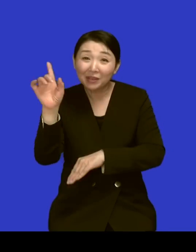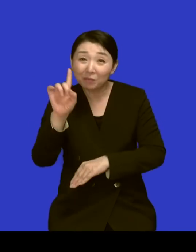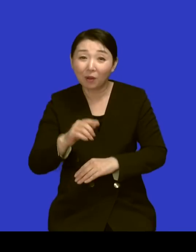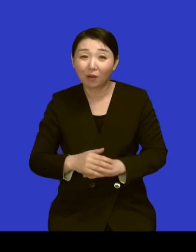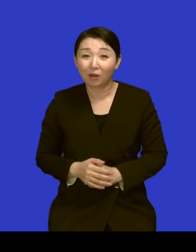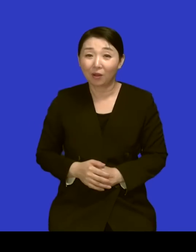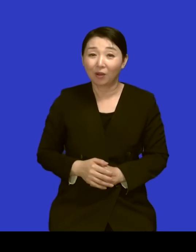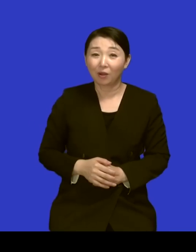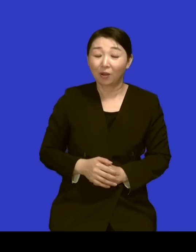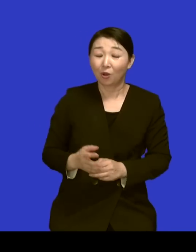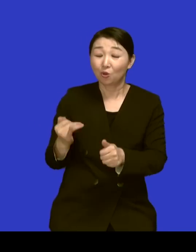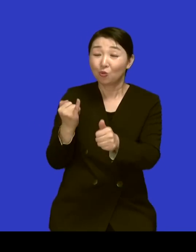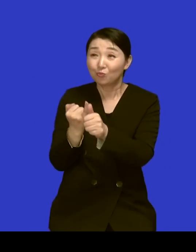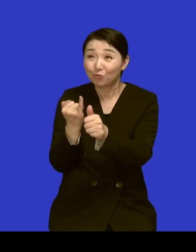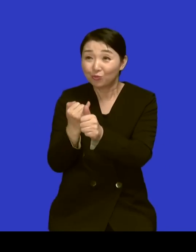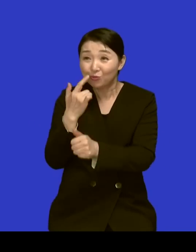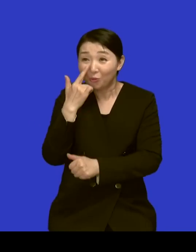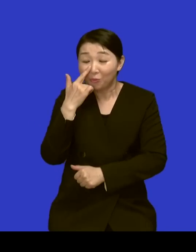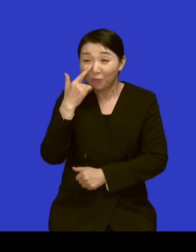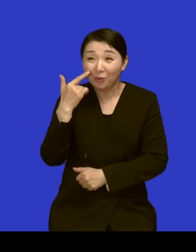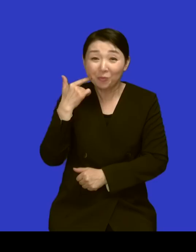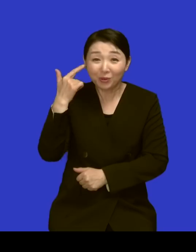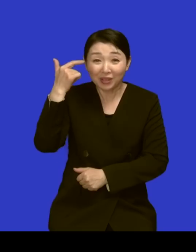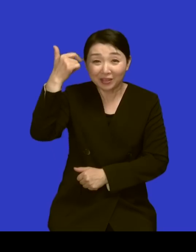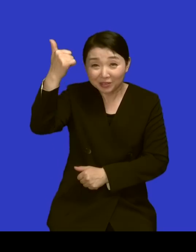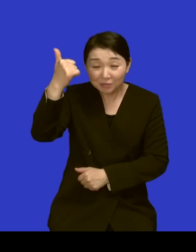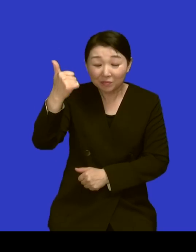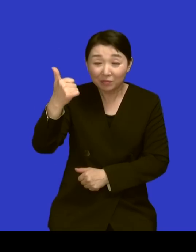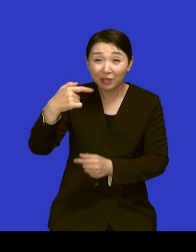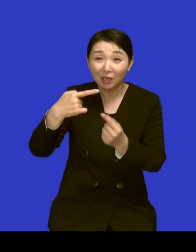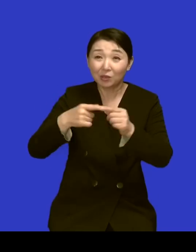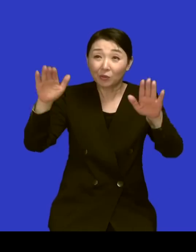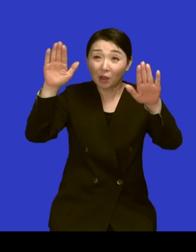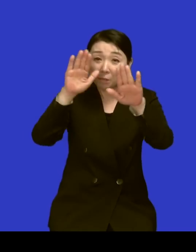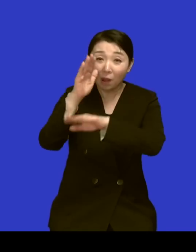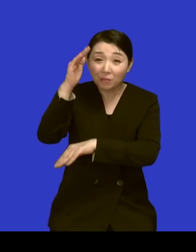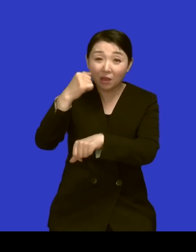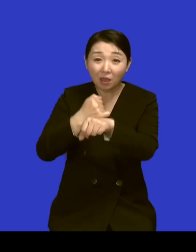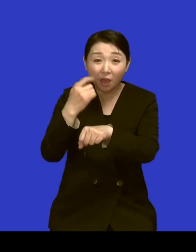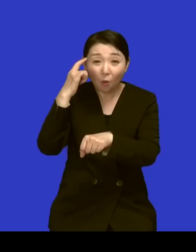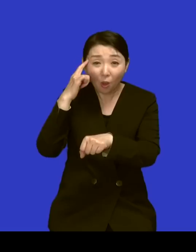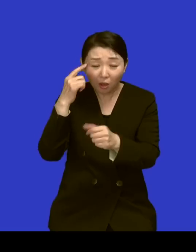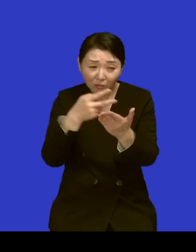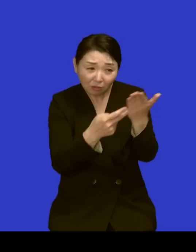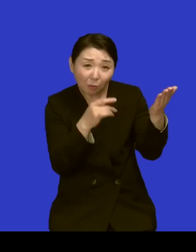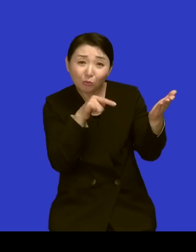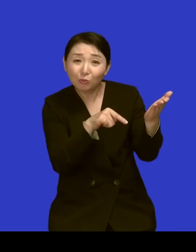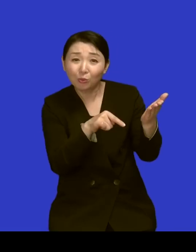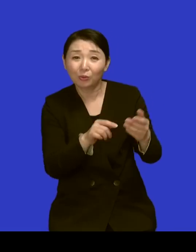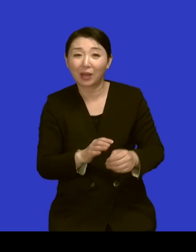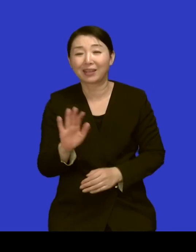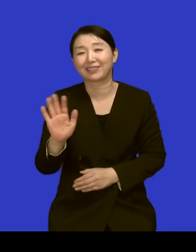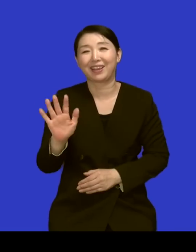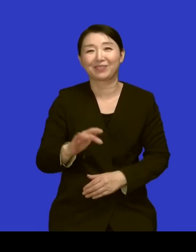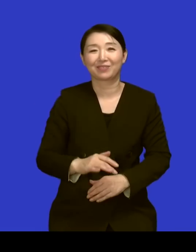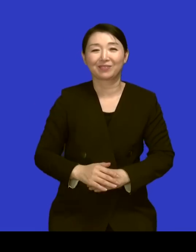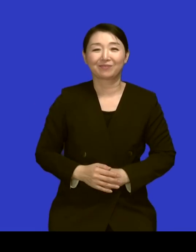왜 해 네 해주셨던데요 아니에요 인터뷰에 있는데 아 그게 아니고요 이제 두